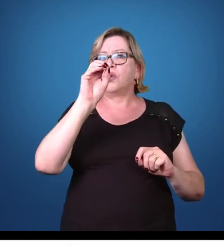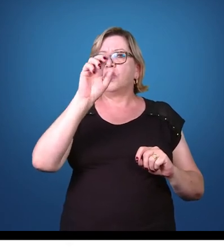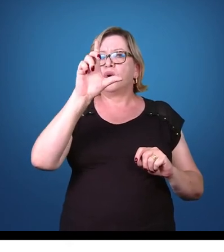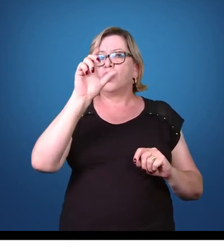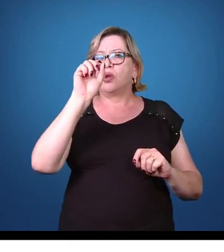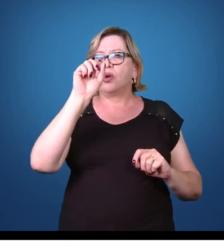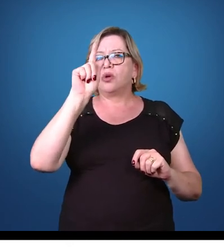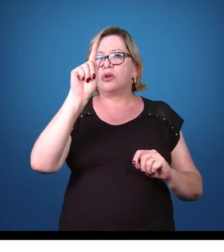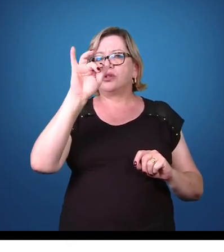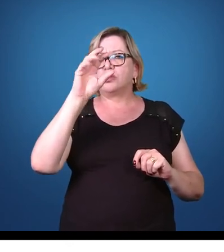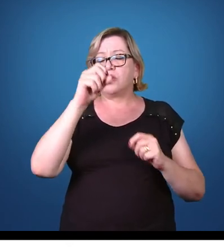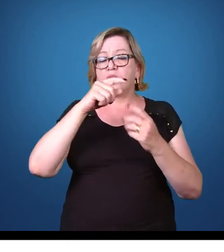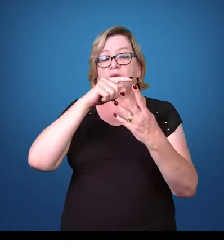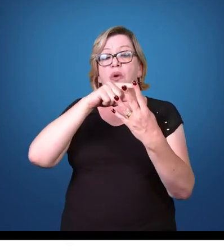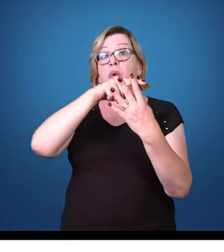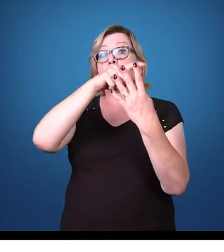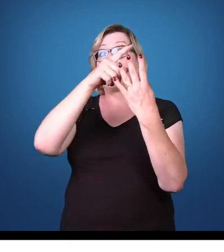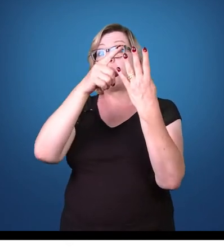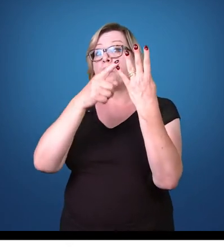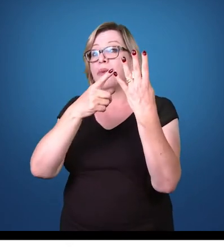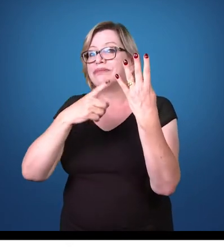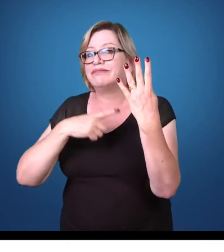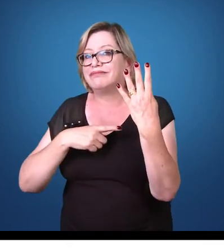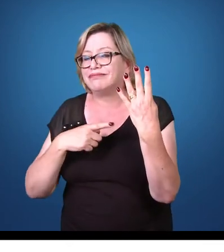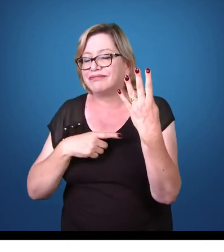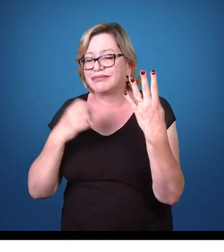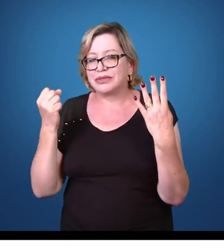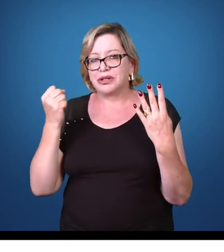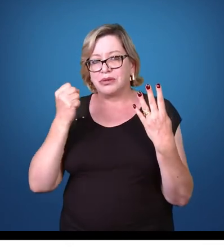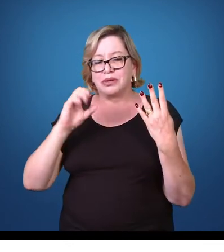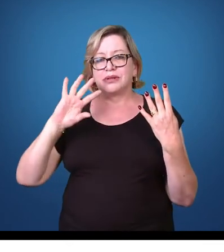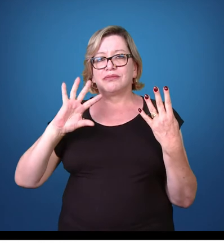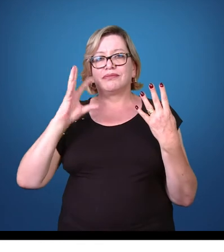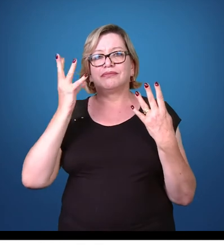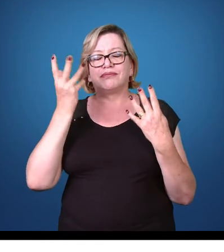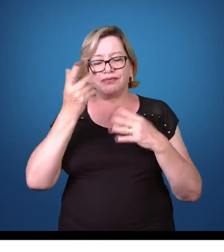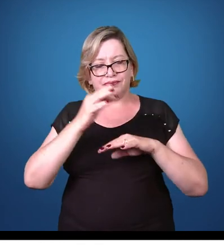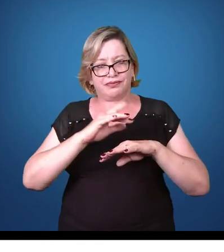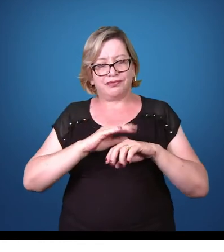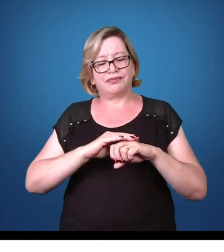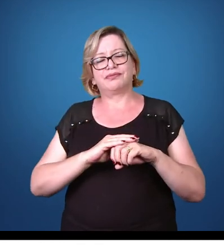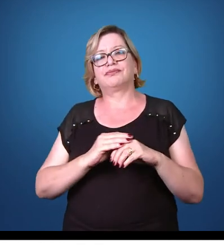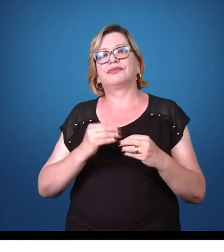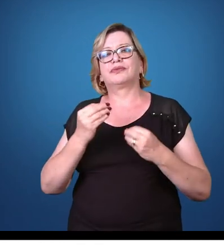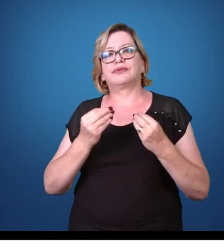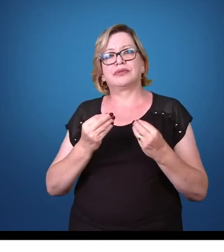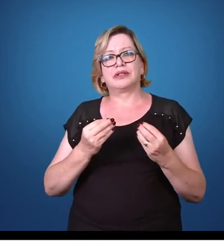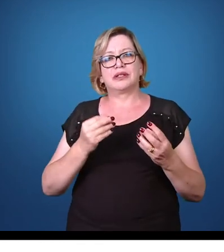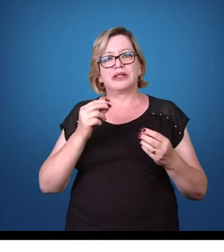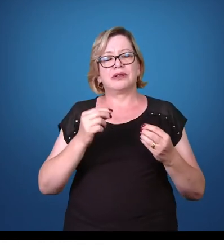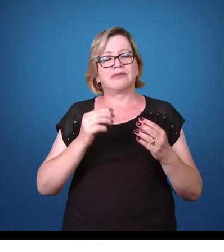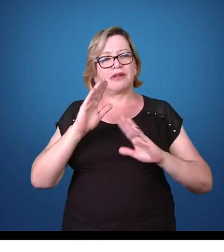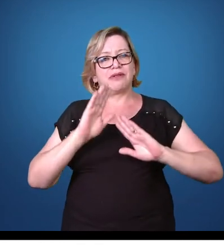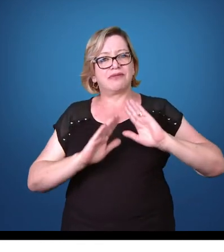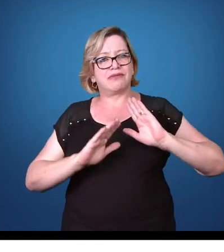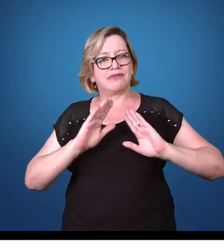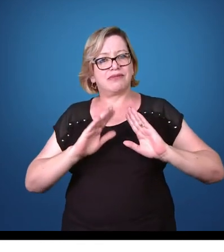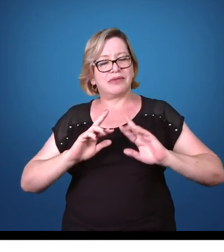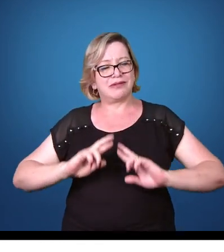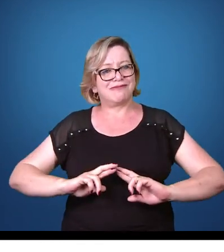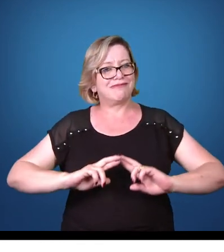conhecido, quatro agentes etiológicos que podem causar a doença com algumas